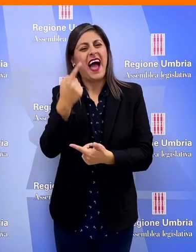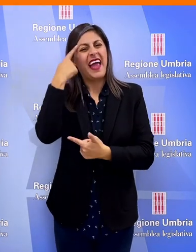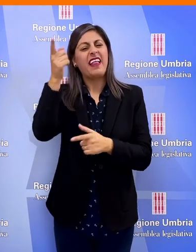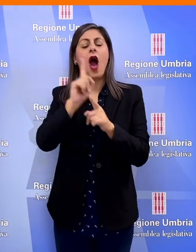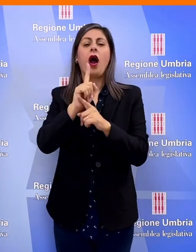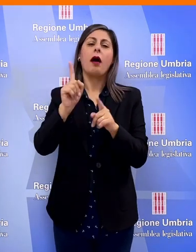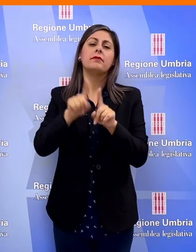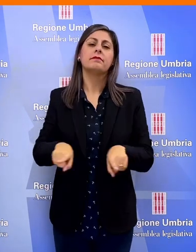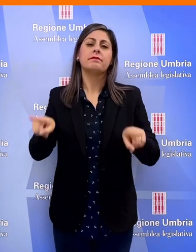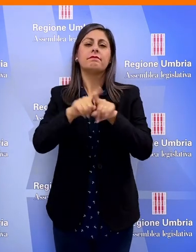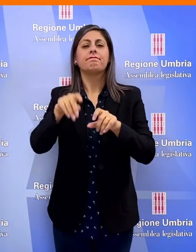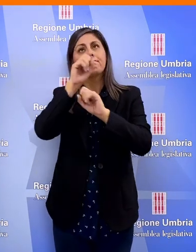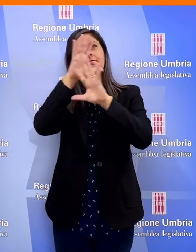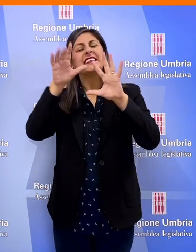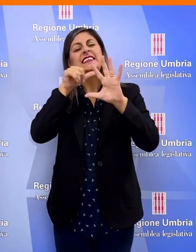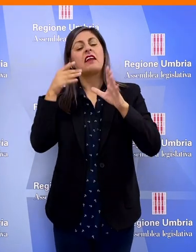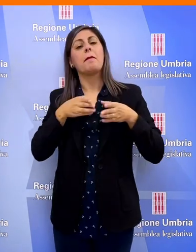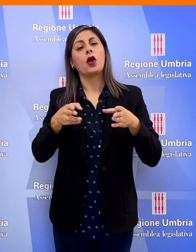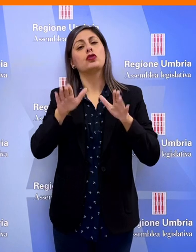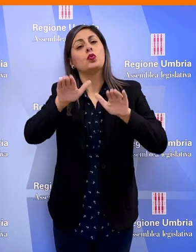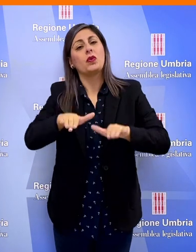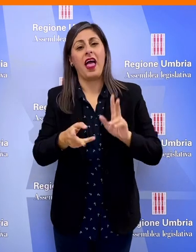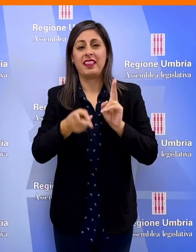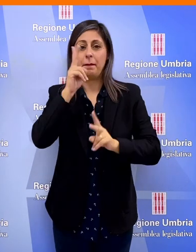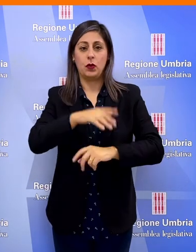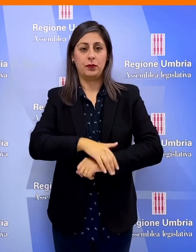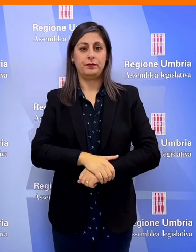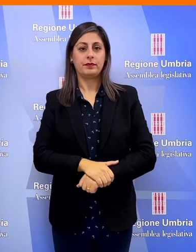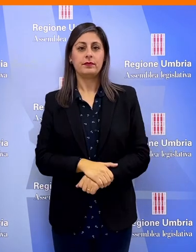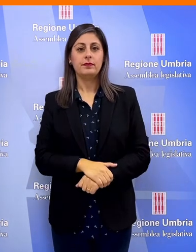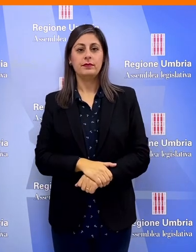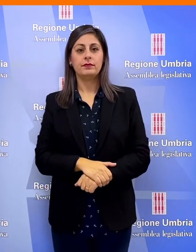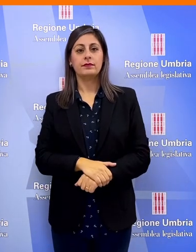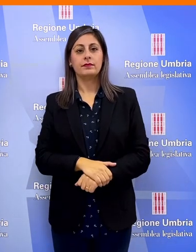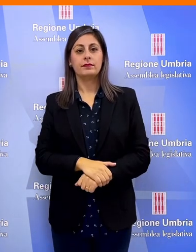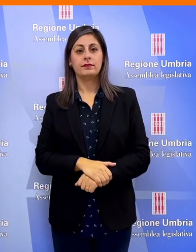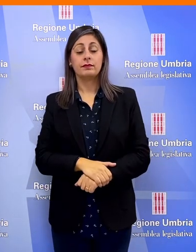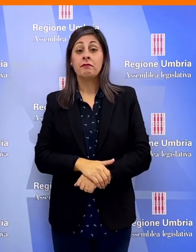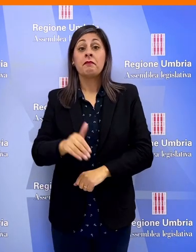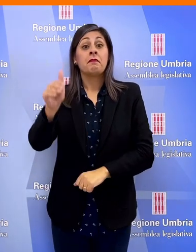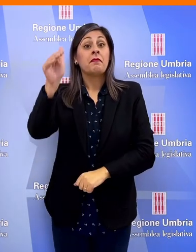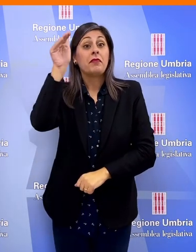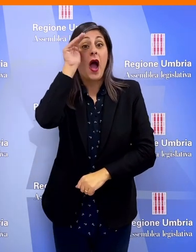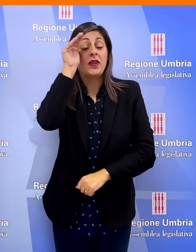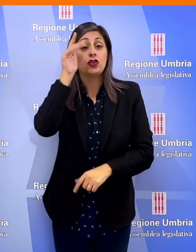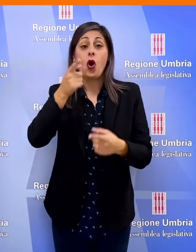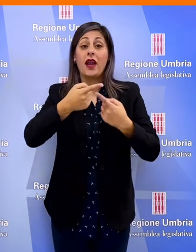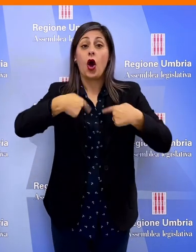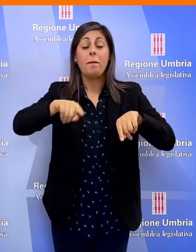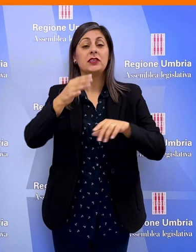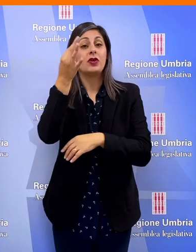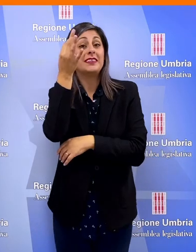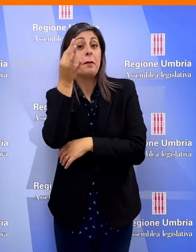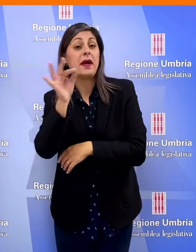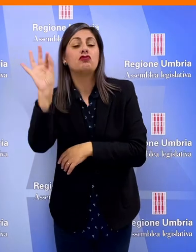'idea sbagliata e stereotipata serve un percorso di maggior tutela Conclusa la fase di audizioni della